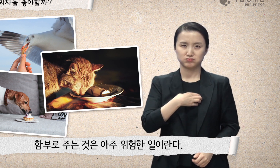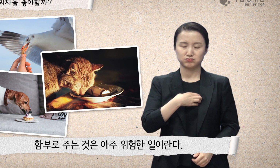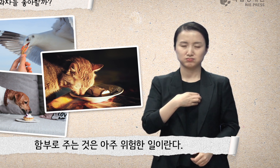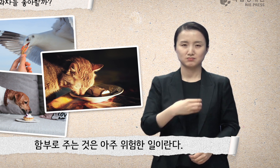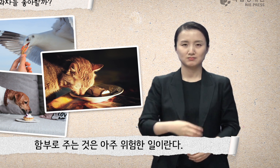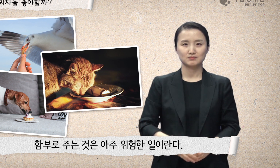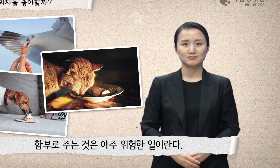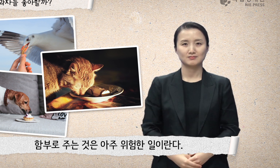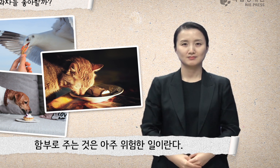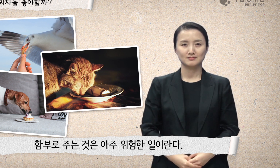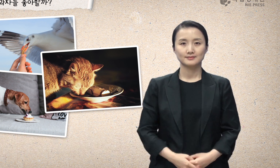위험한 일이란다.